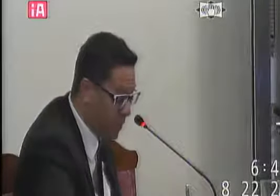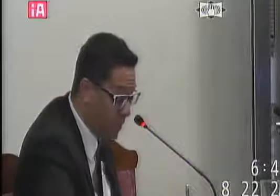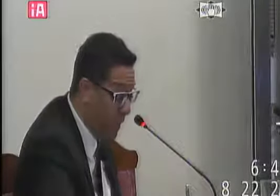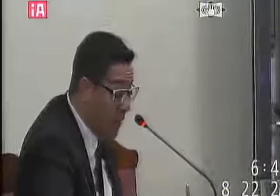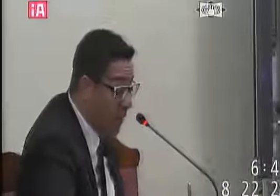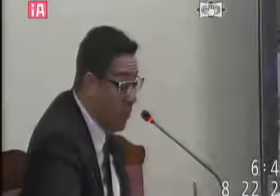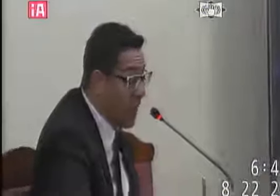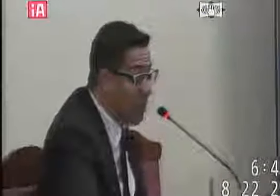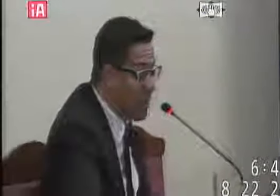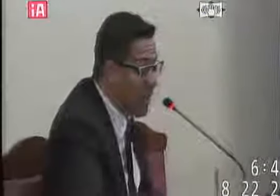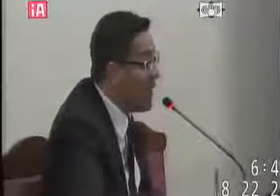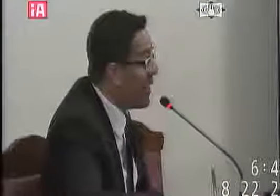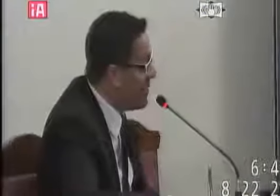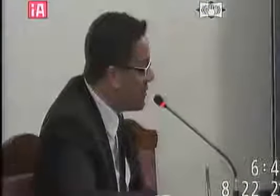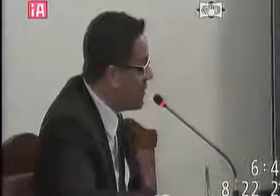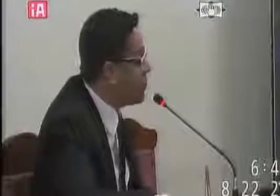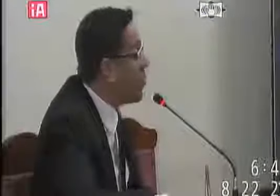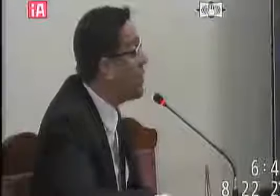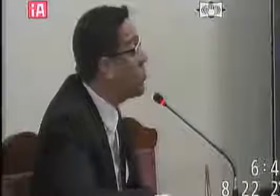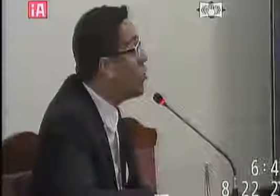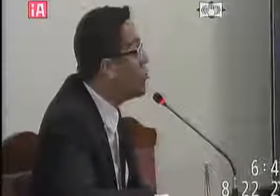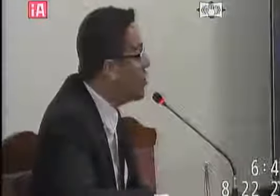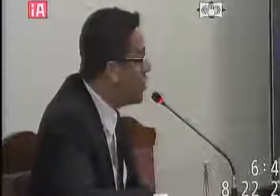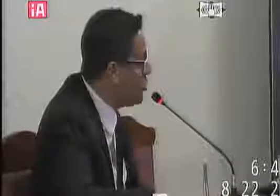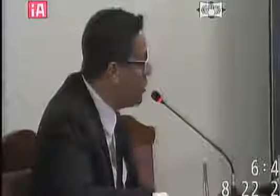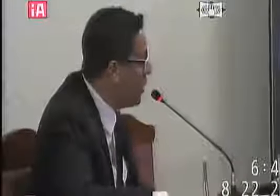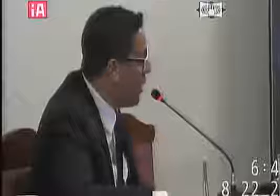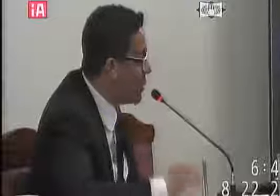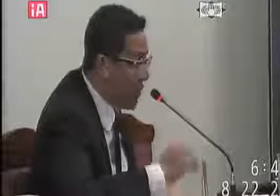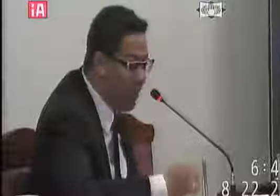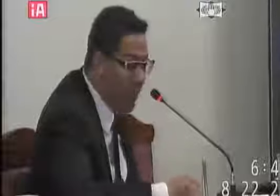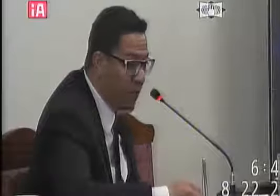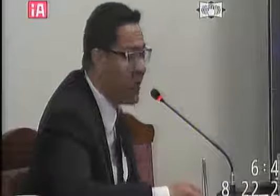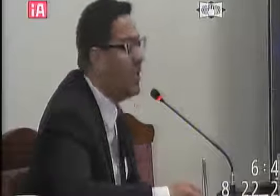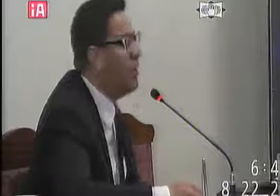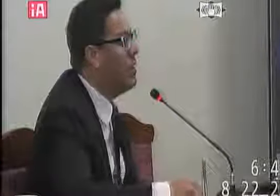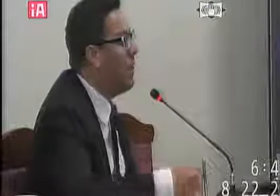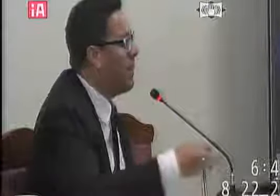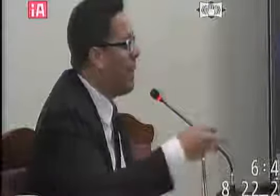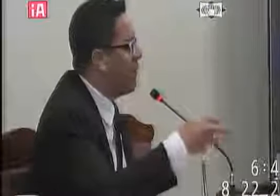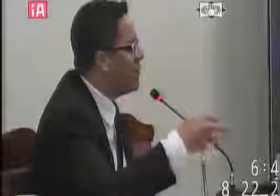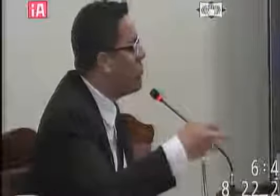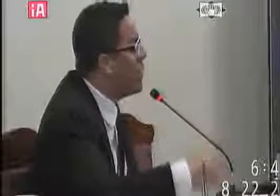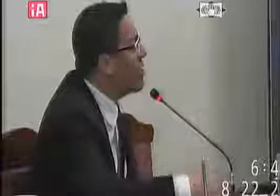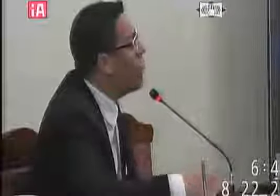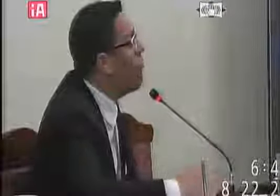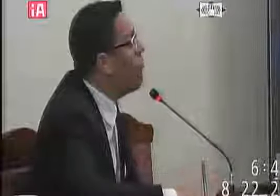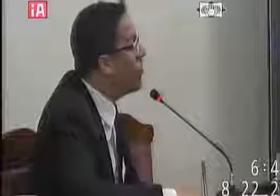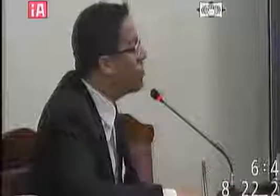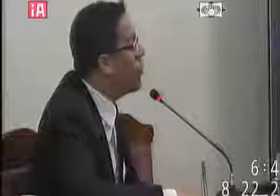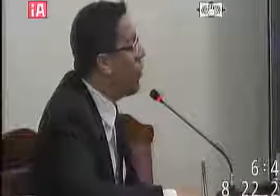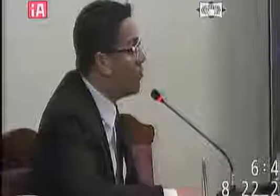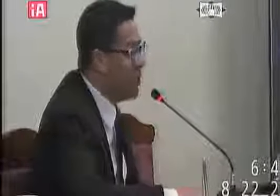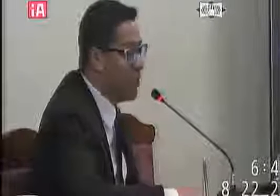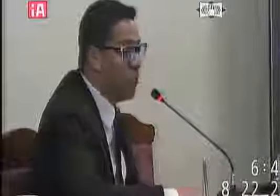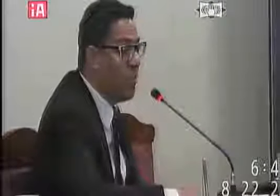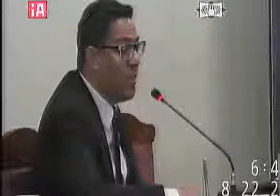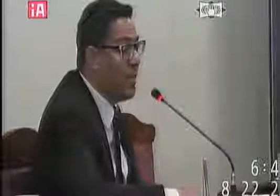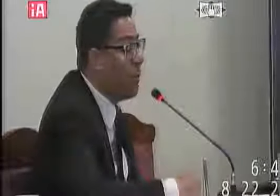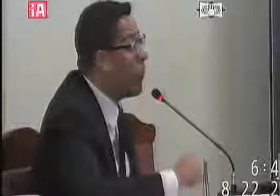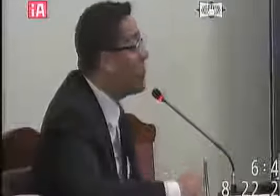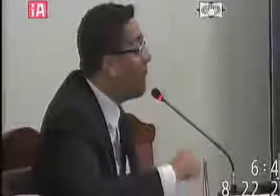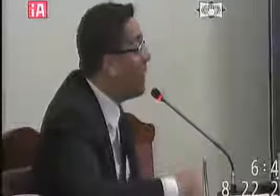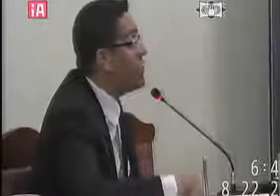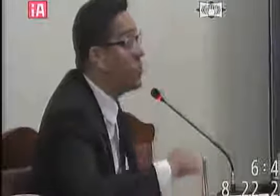faz parte eu quero também lhe agradecer sobre a questão do autismo a senhora veio aqui na nossa audiência pública sobre o autismo